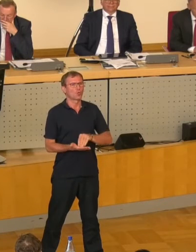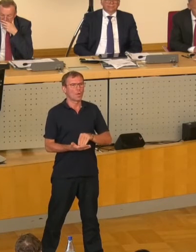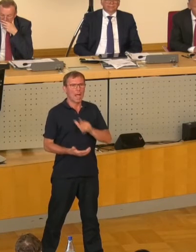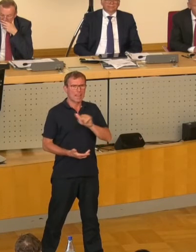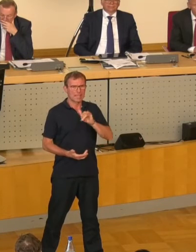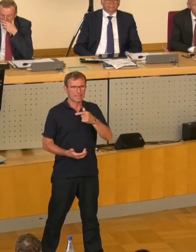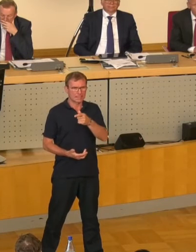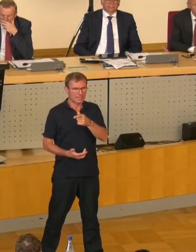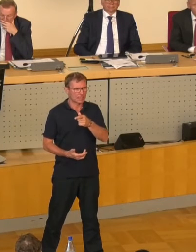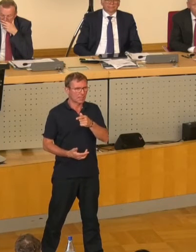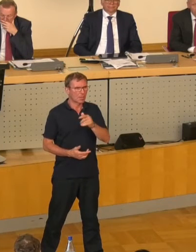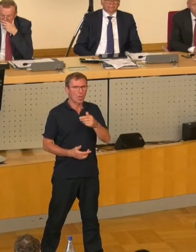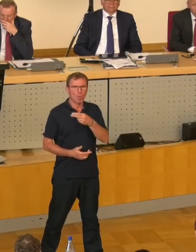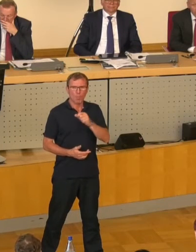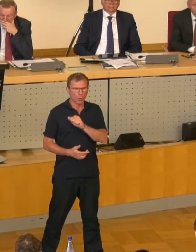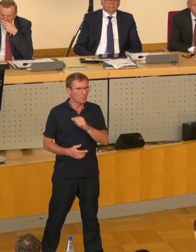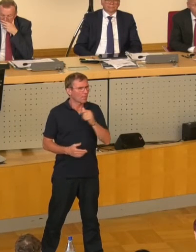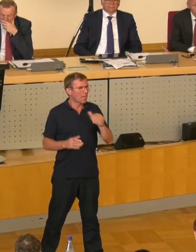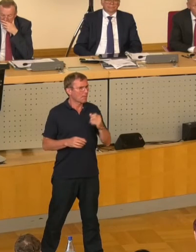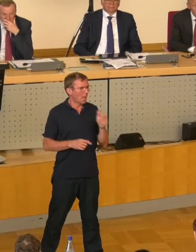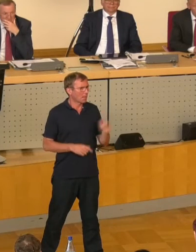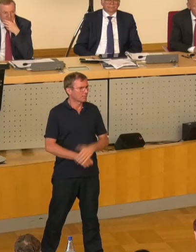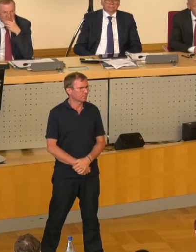Lichty, Herr Dr. Böhme-Kohn und Herr Engemeyer.